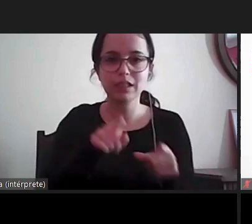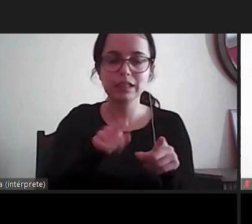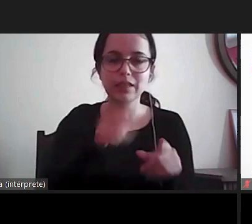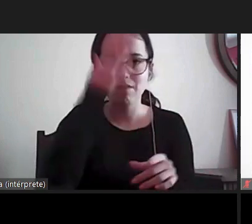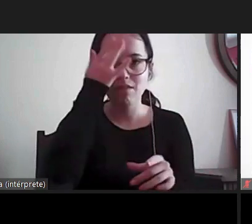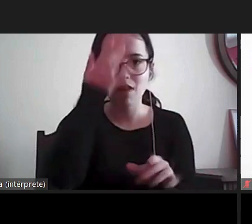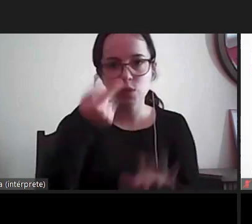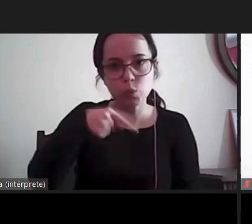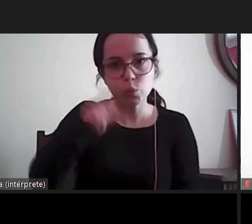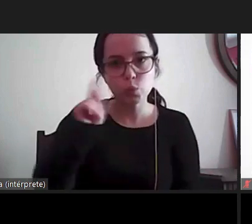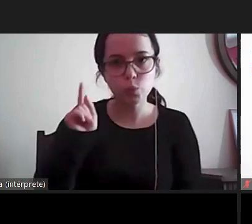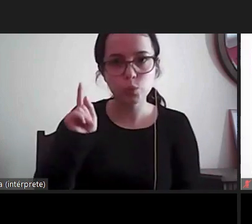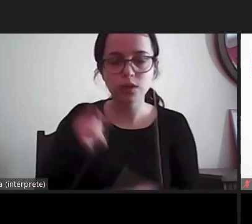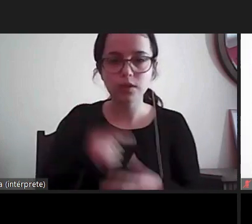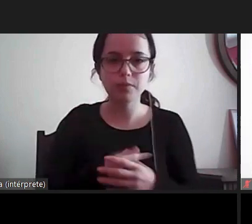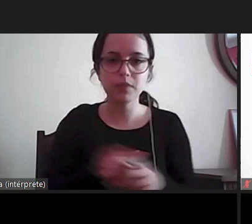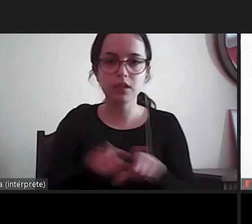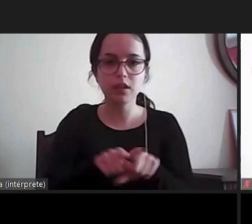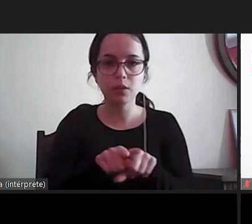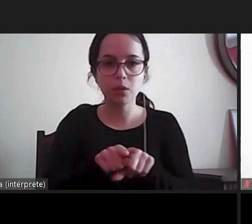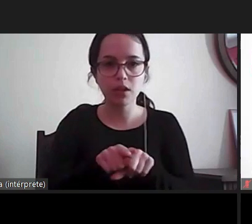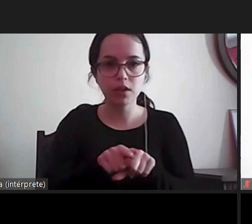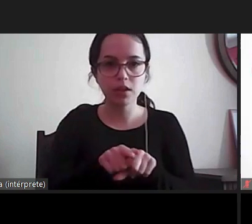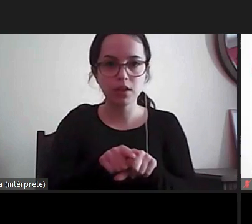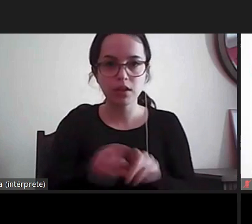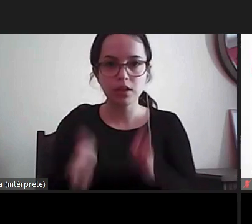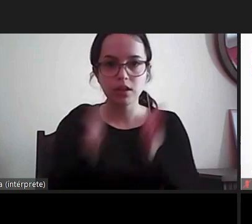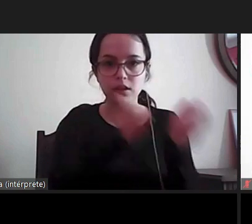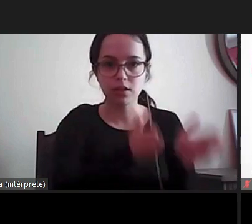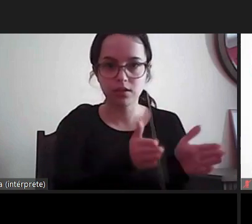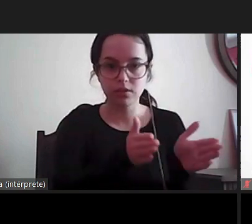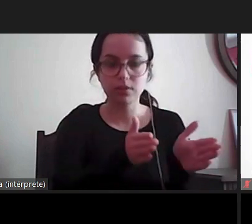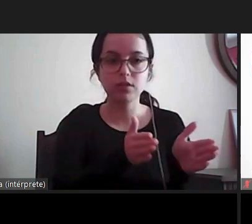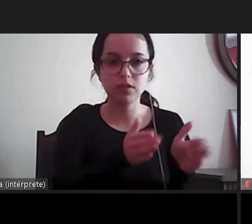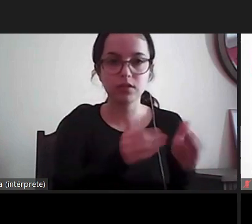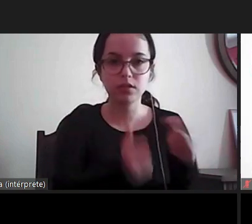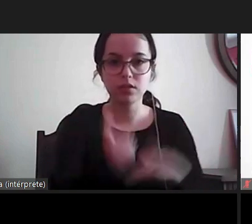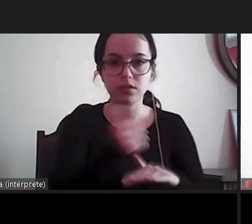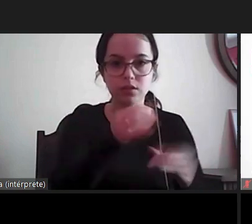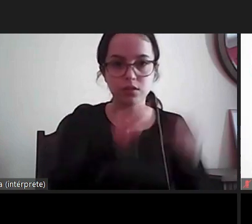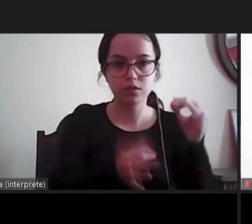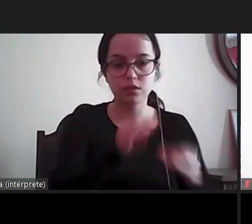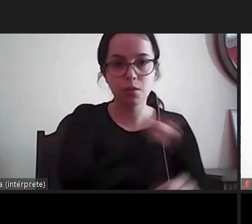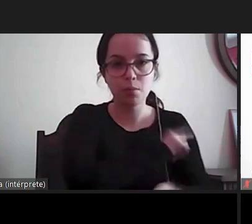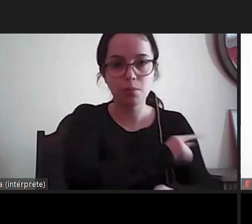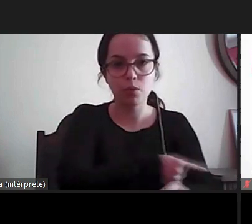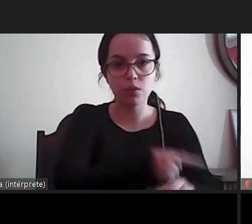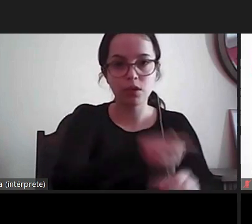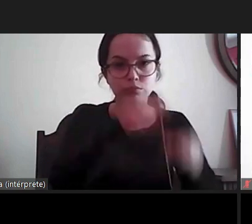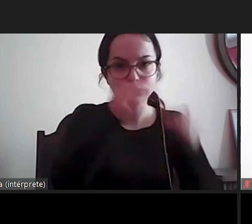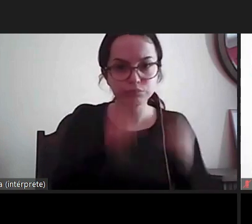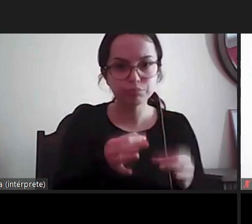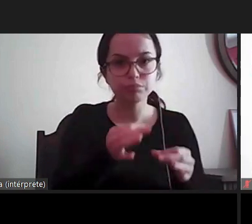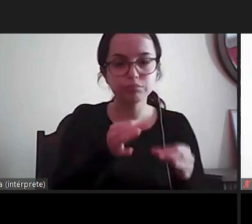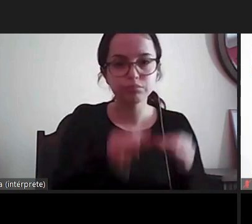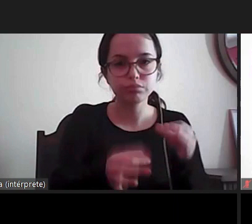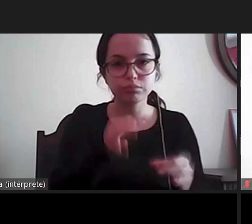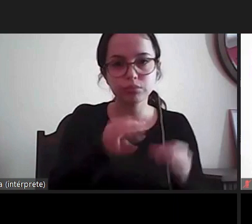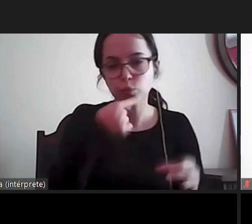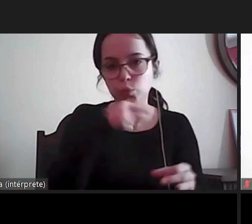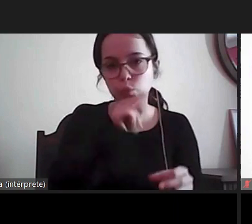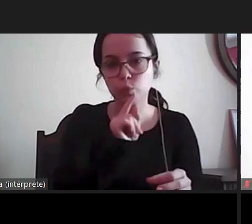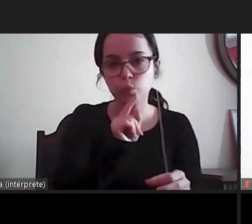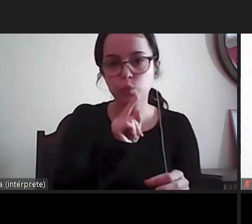que é a seguinte que é por um lado o provedor não tem poderes vinculativos poderes de